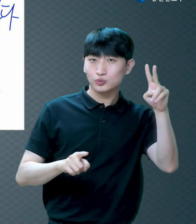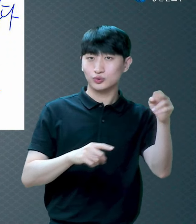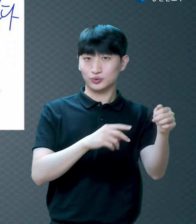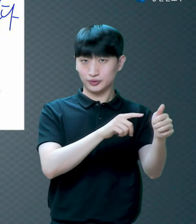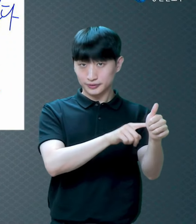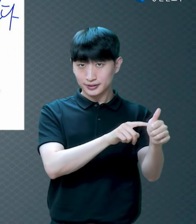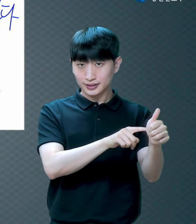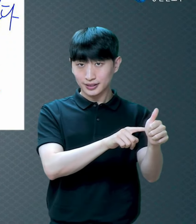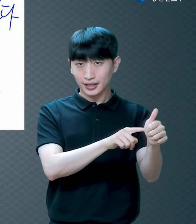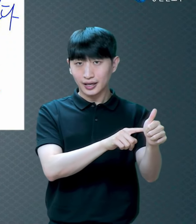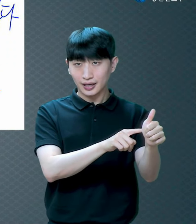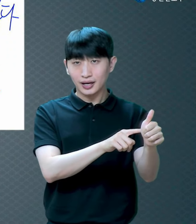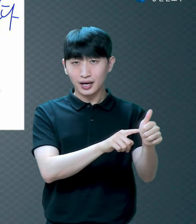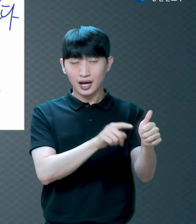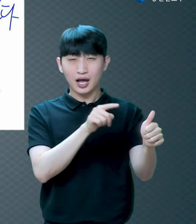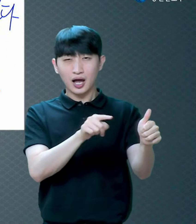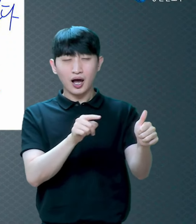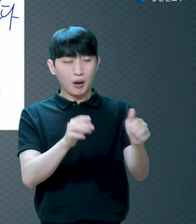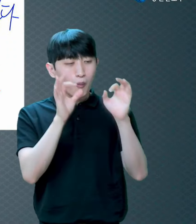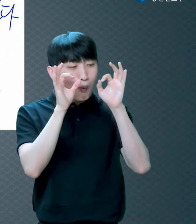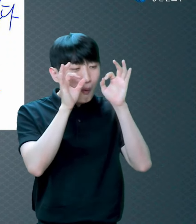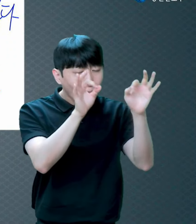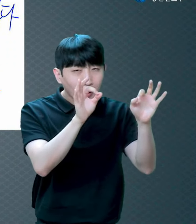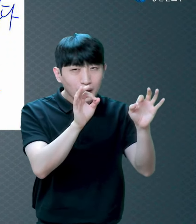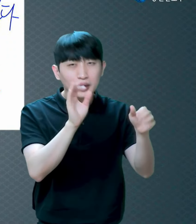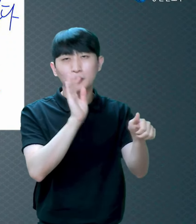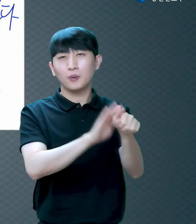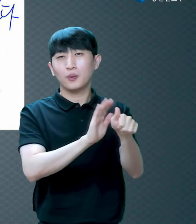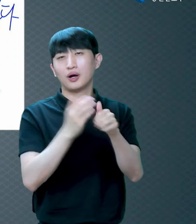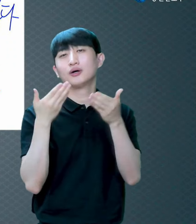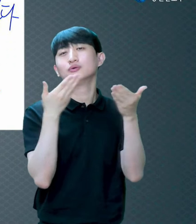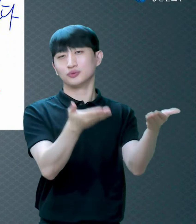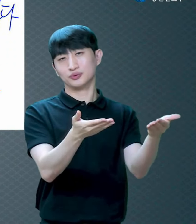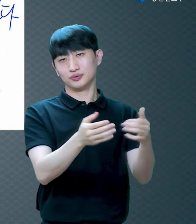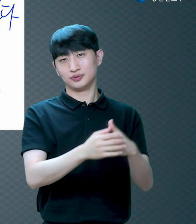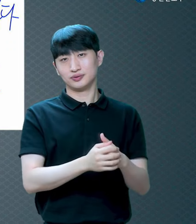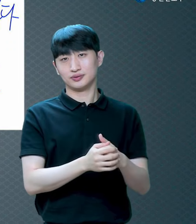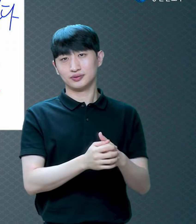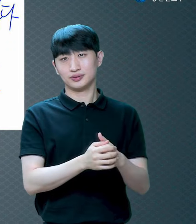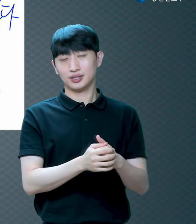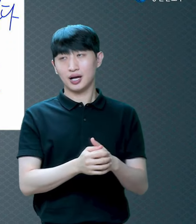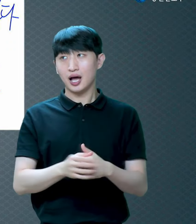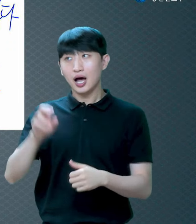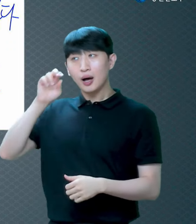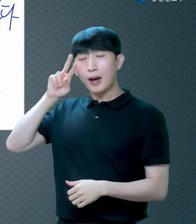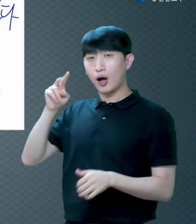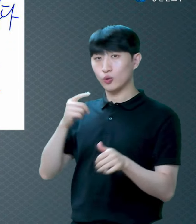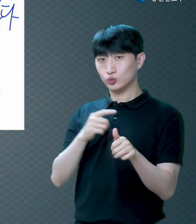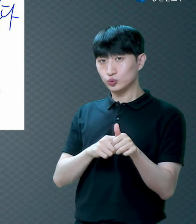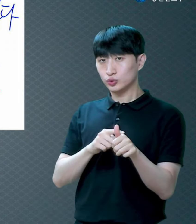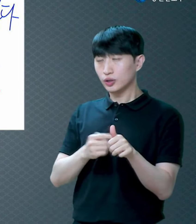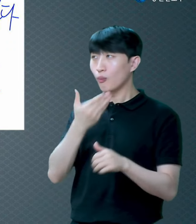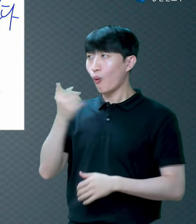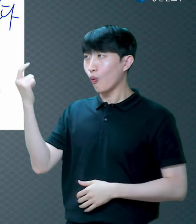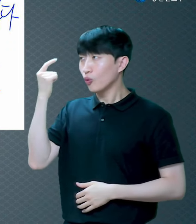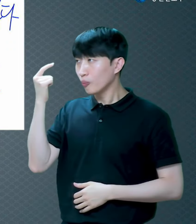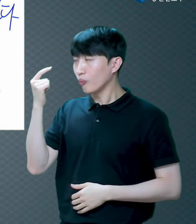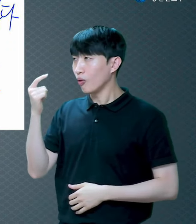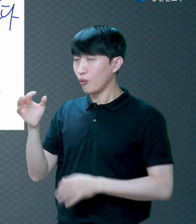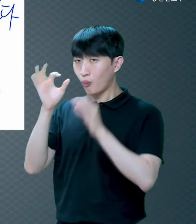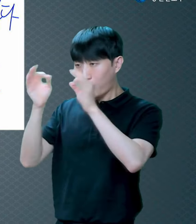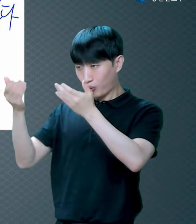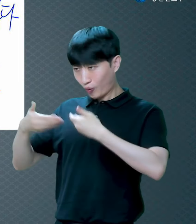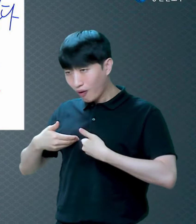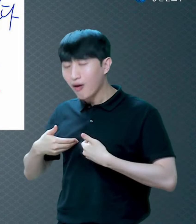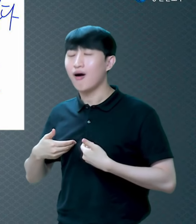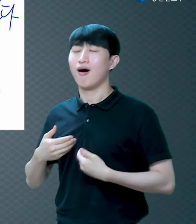볼 수 있도록 보여줬다는 거예요 그럼 바울은 예수님이 보금을 보여주니까 본 거예요